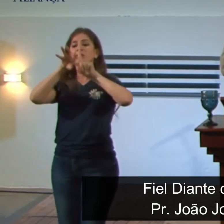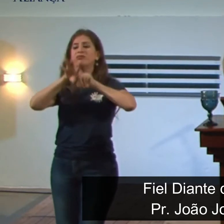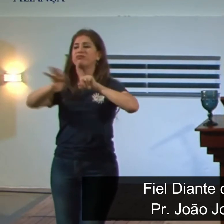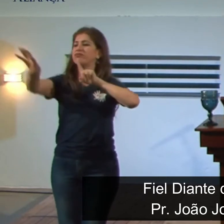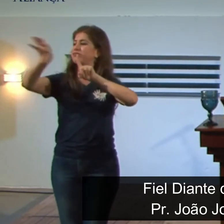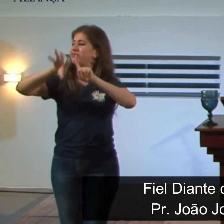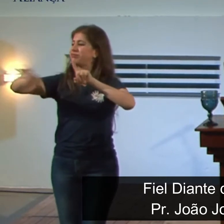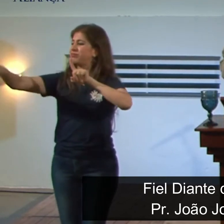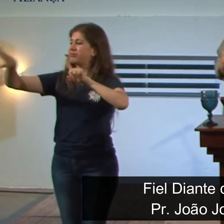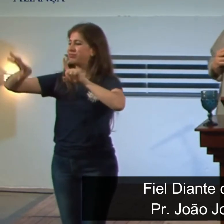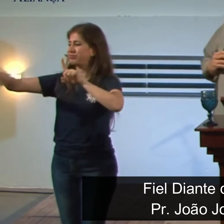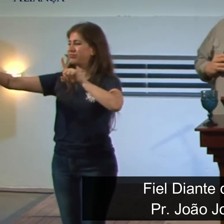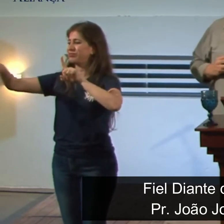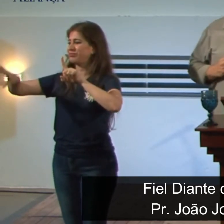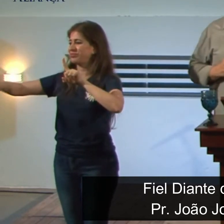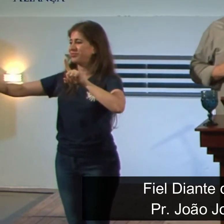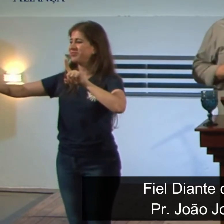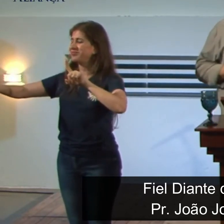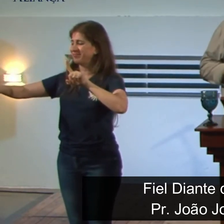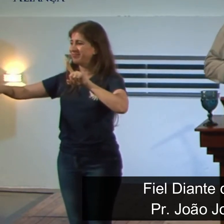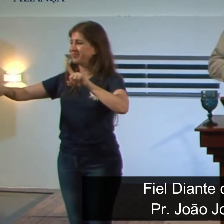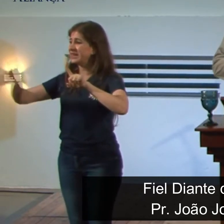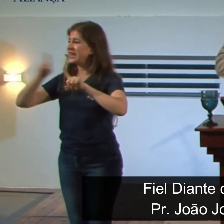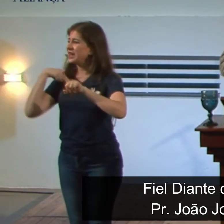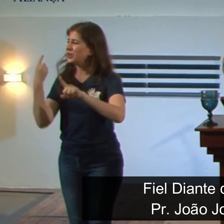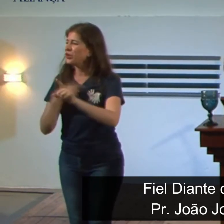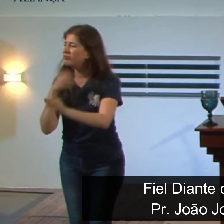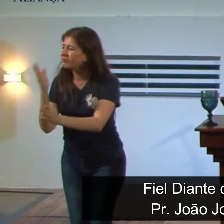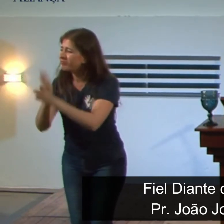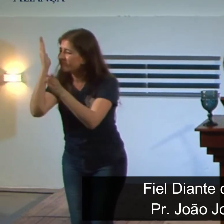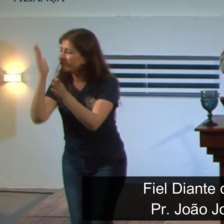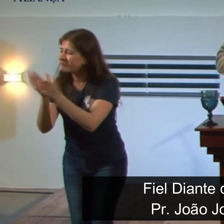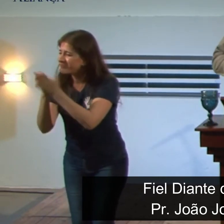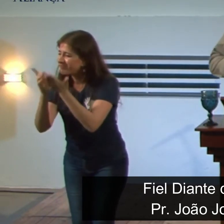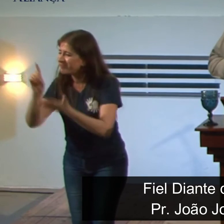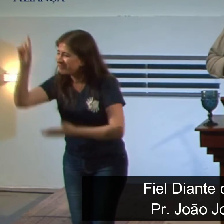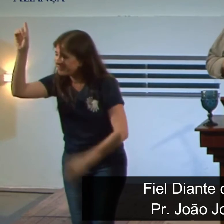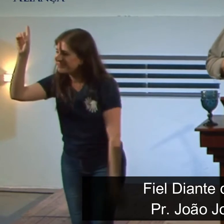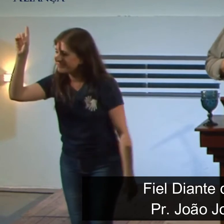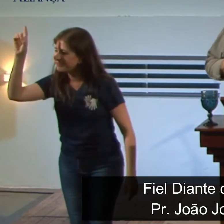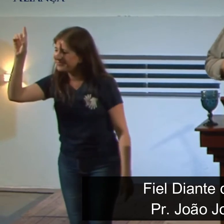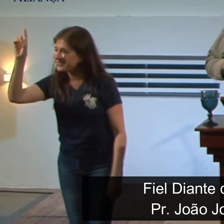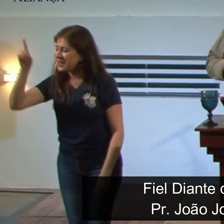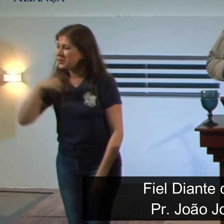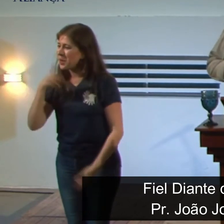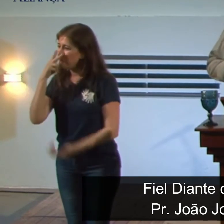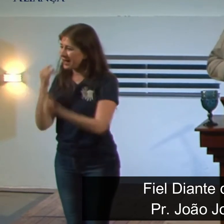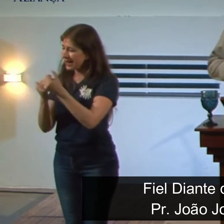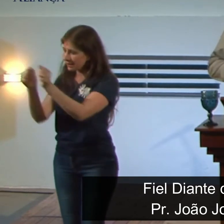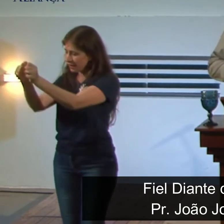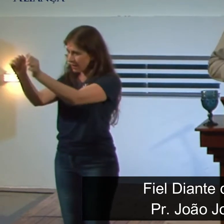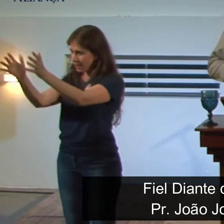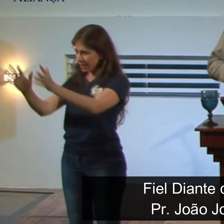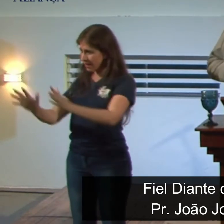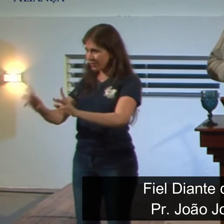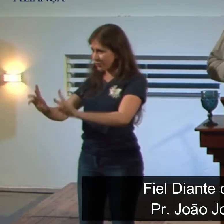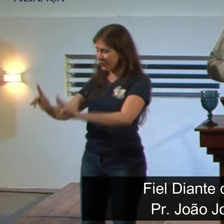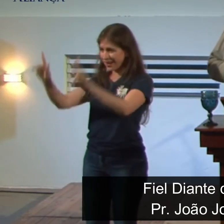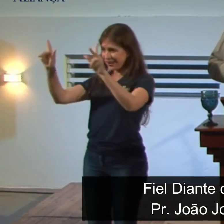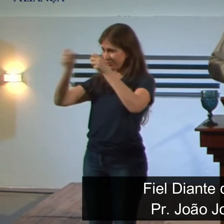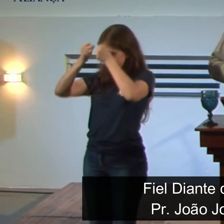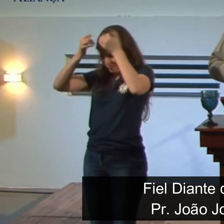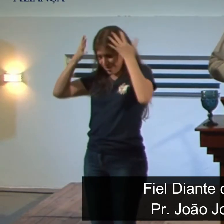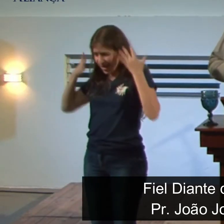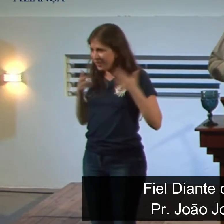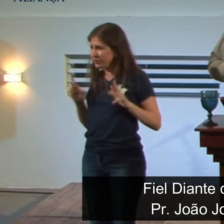quando você descobre o evangelho quando você vive o evangelho você brilha você tem algo que os outros não tem é como